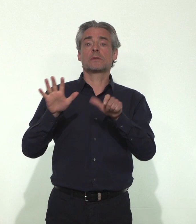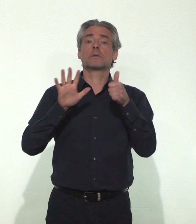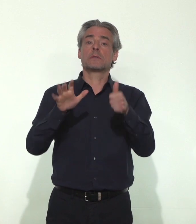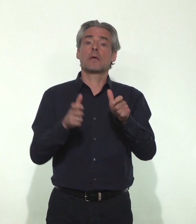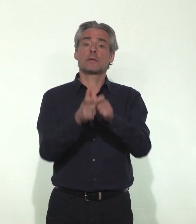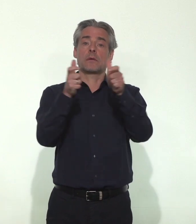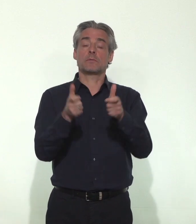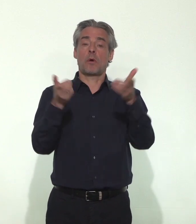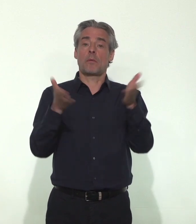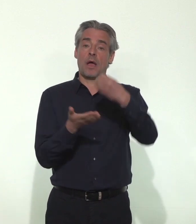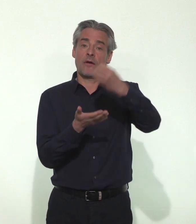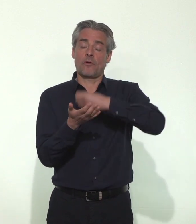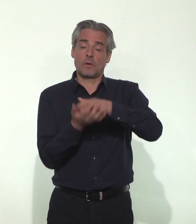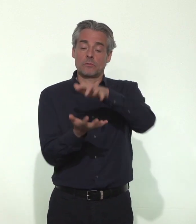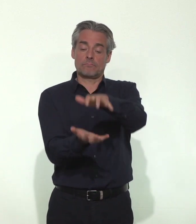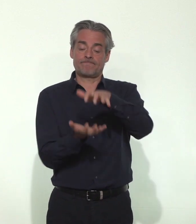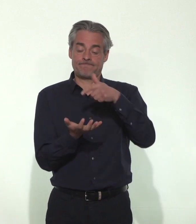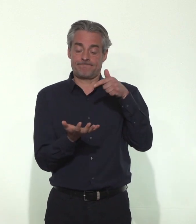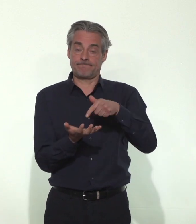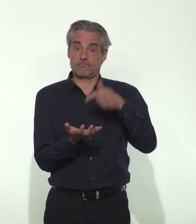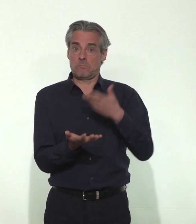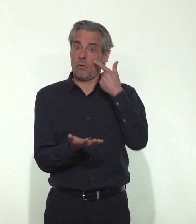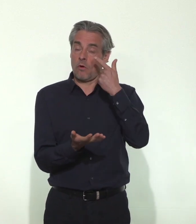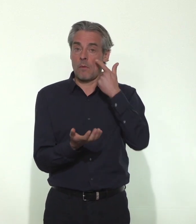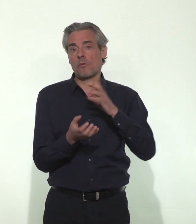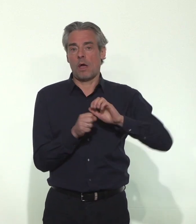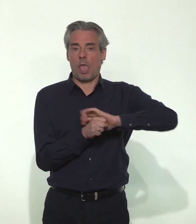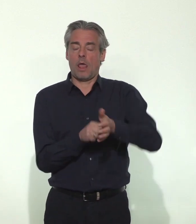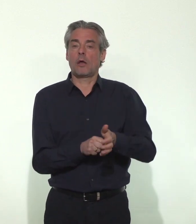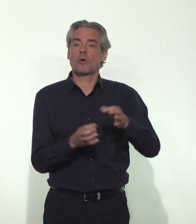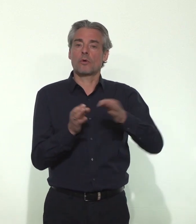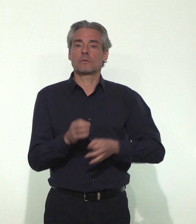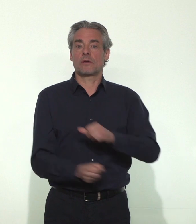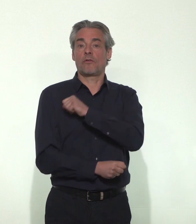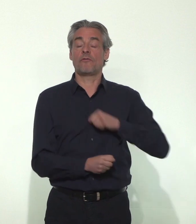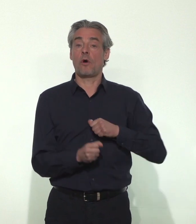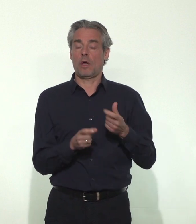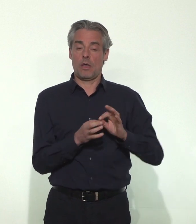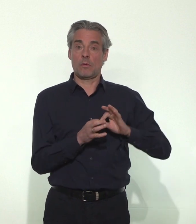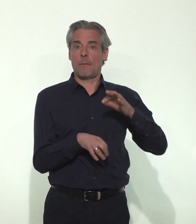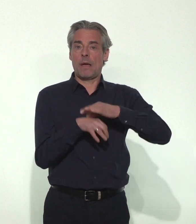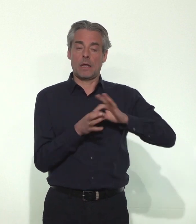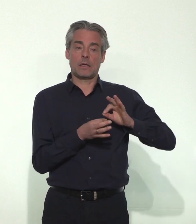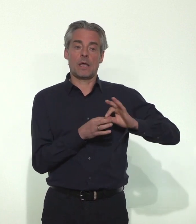nous remontent leurs données qui démontrent l'impact sévère du virus et de l'épidémie en cours.